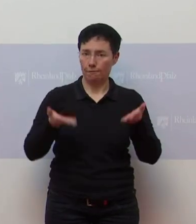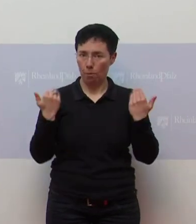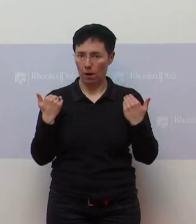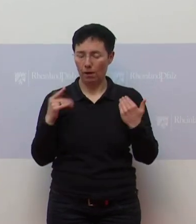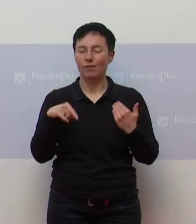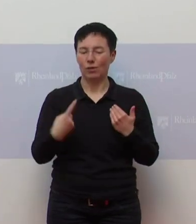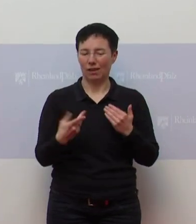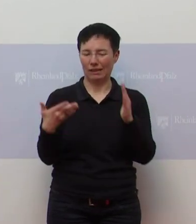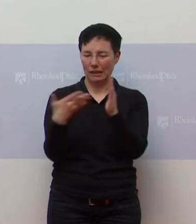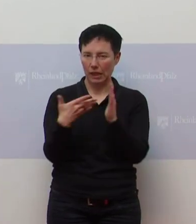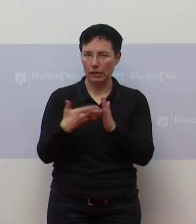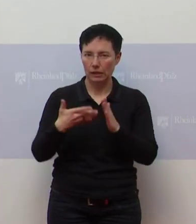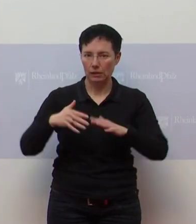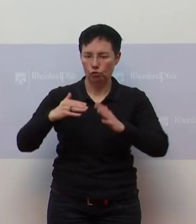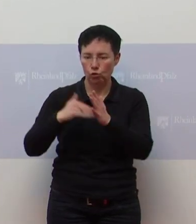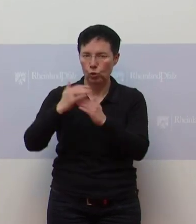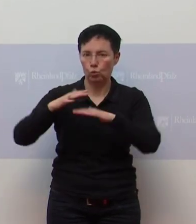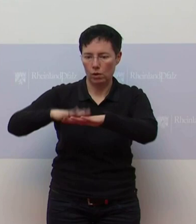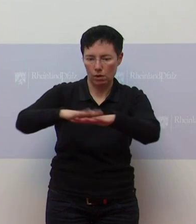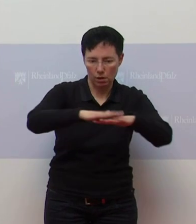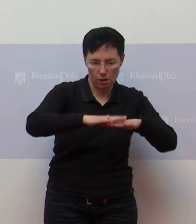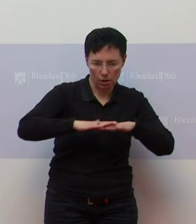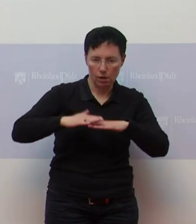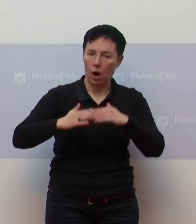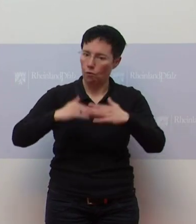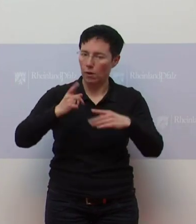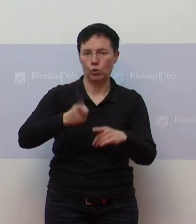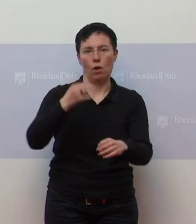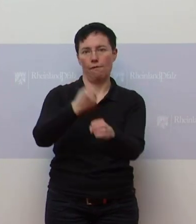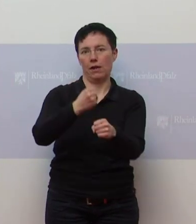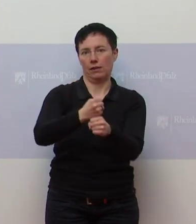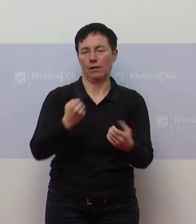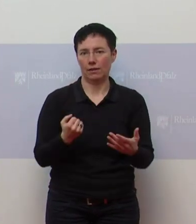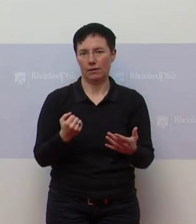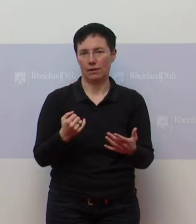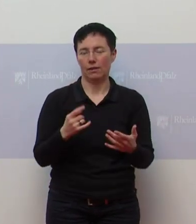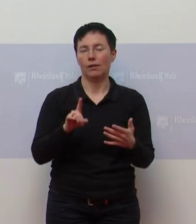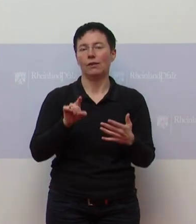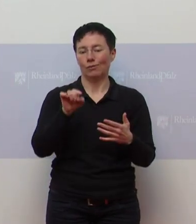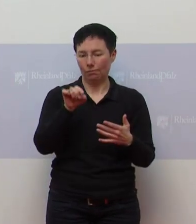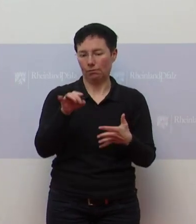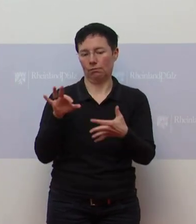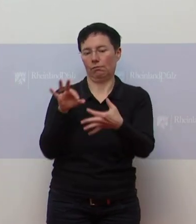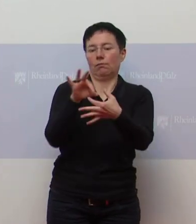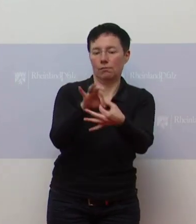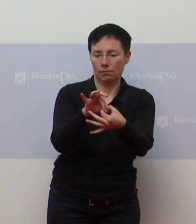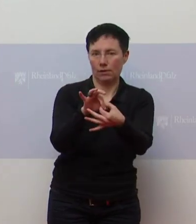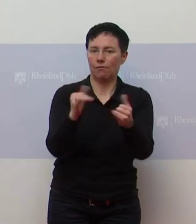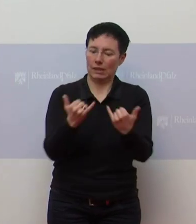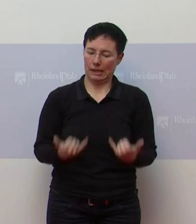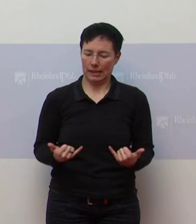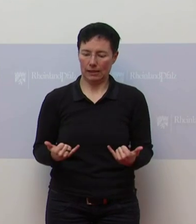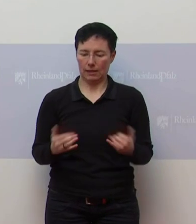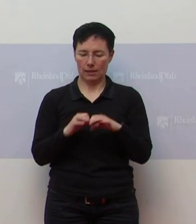Testinfrastruktur stehen und man will dann wieder an dem Punkt weitermachen, wo man gerade